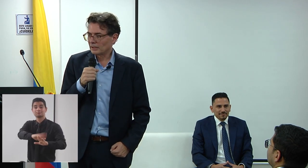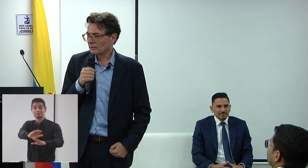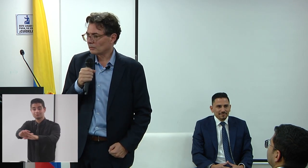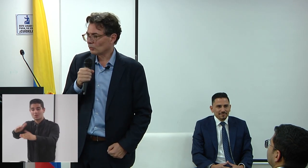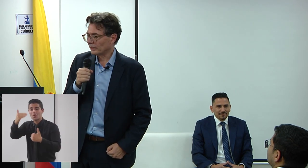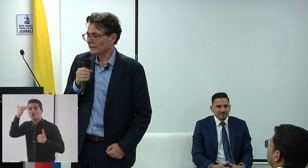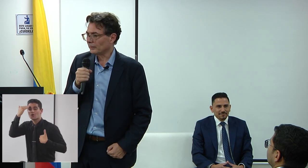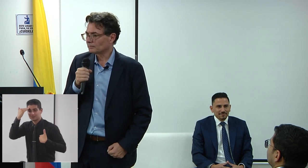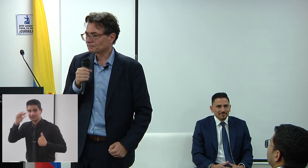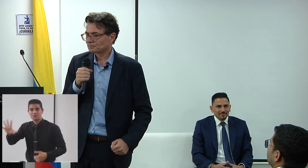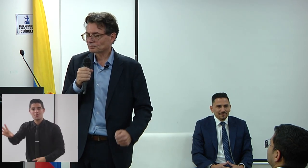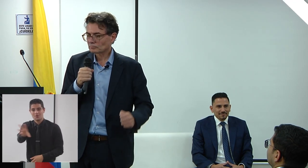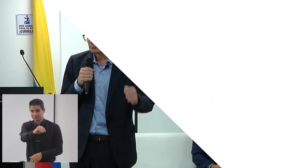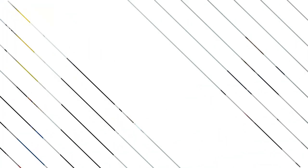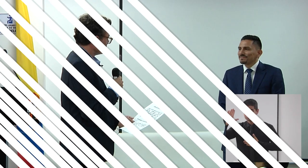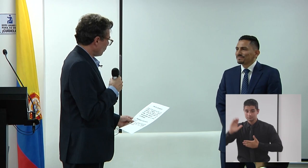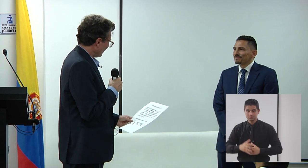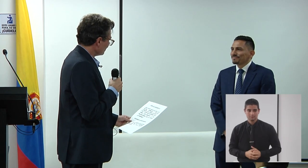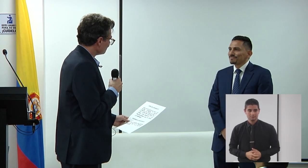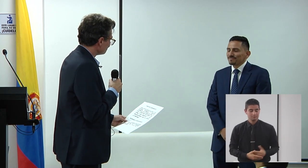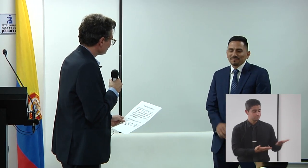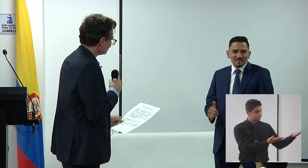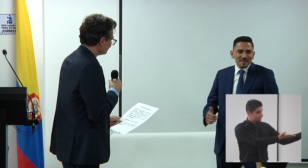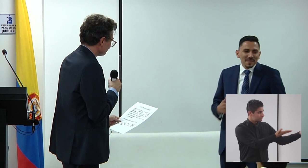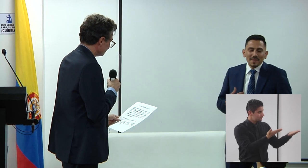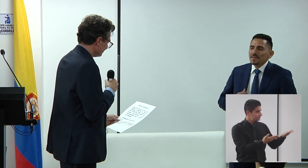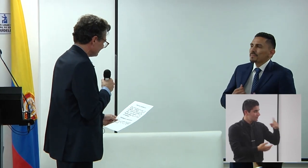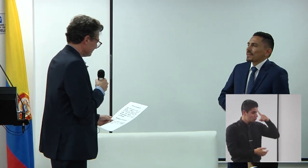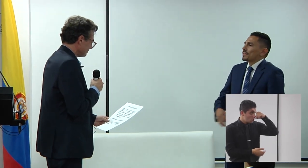conciencia colectiva. Giovanni,